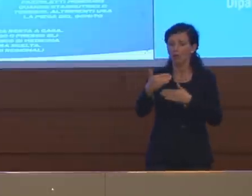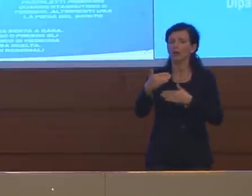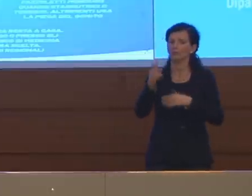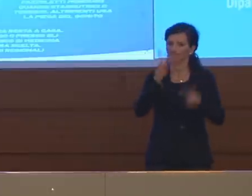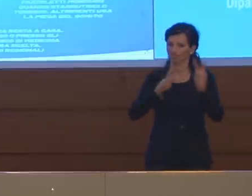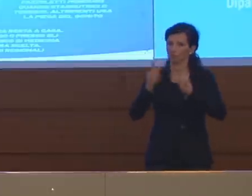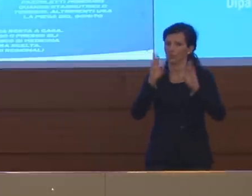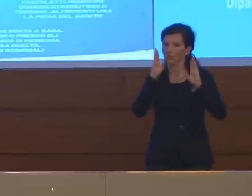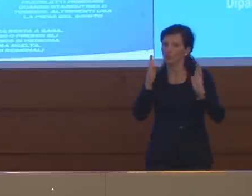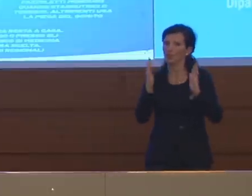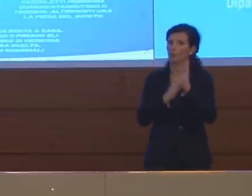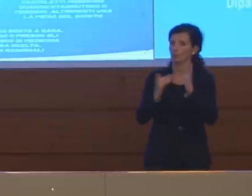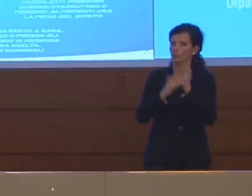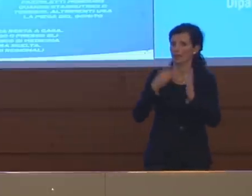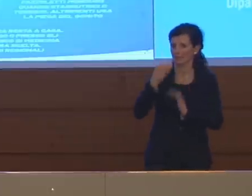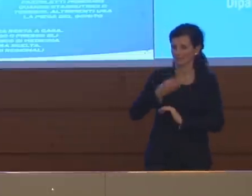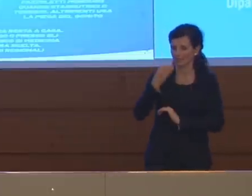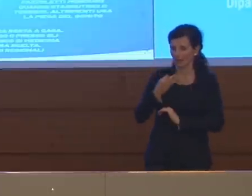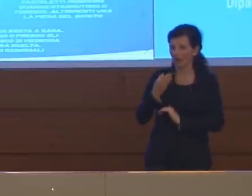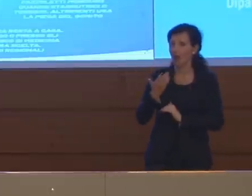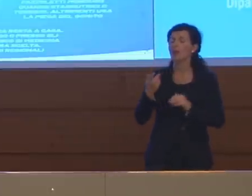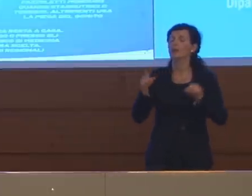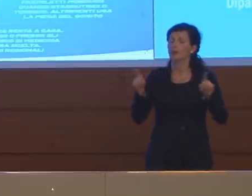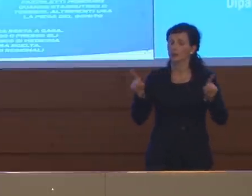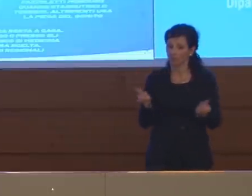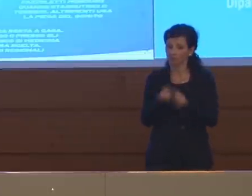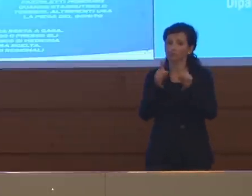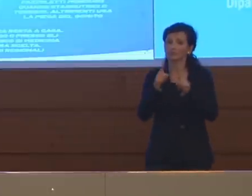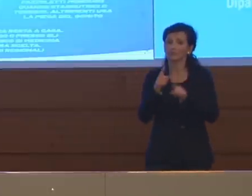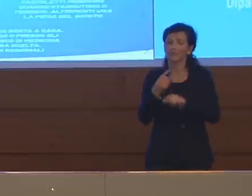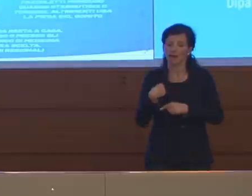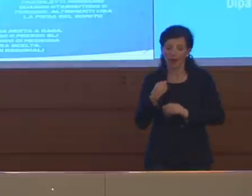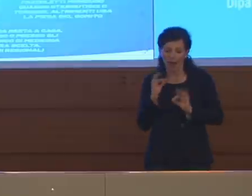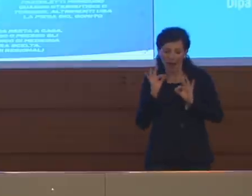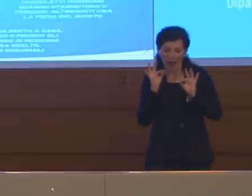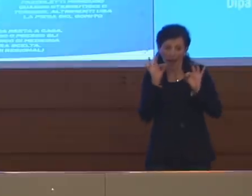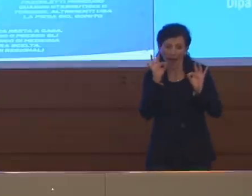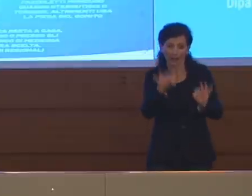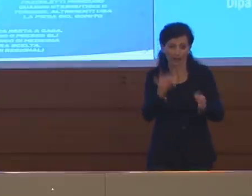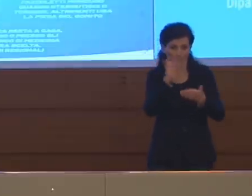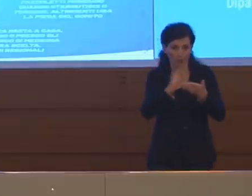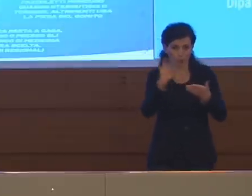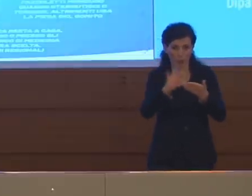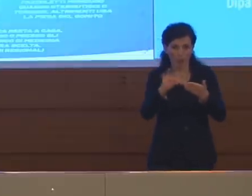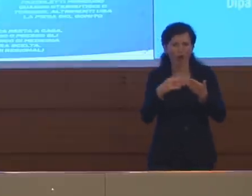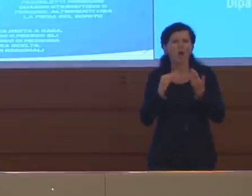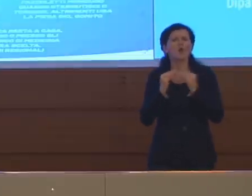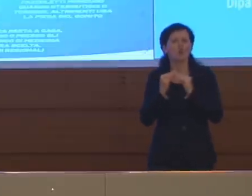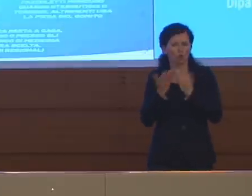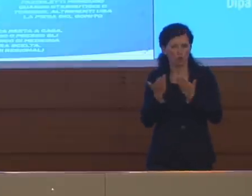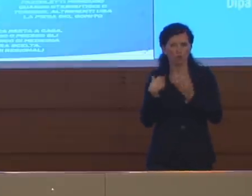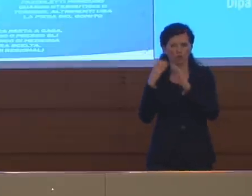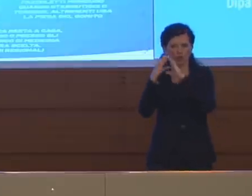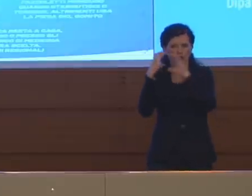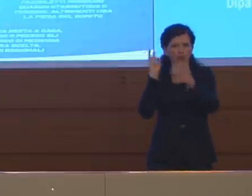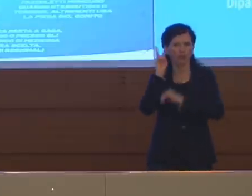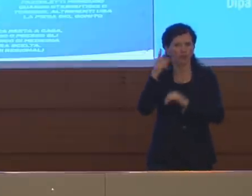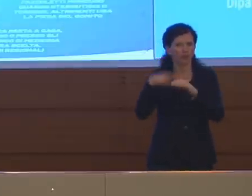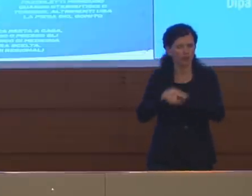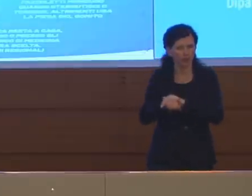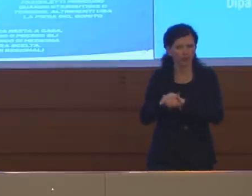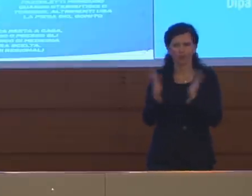comporta l'arrivare a scuola e ritornare a casa da scuola, dove sono luoghi di aggregazione,